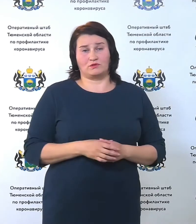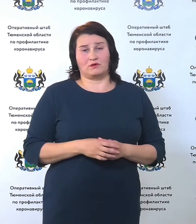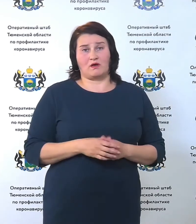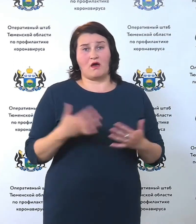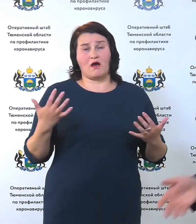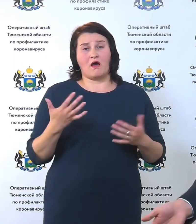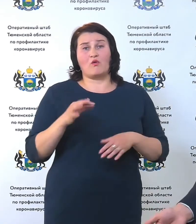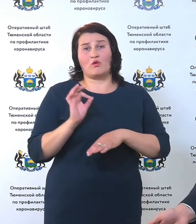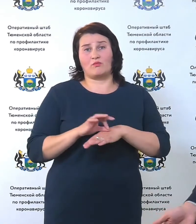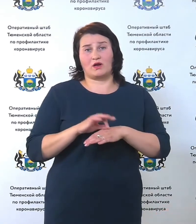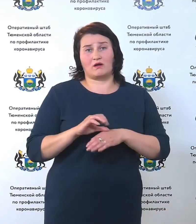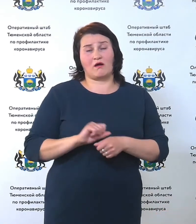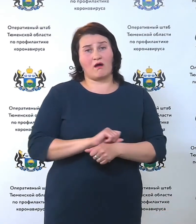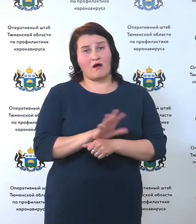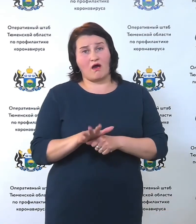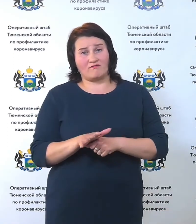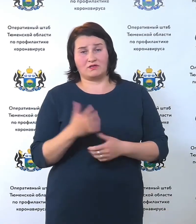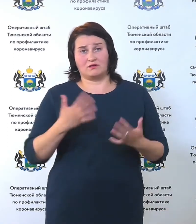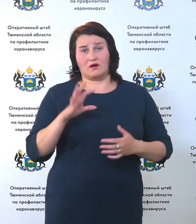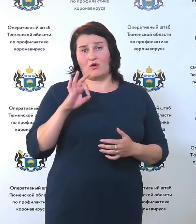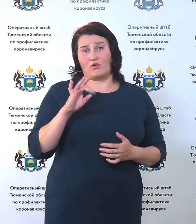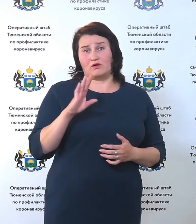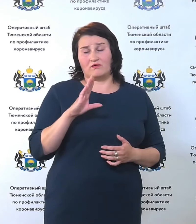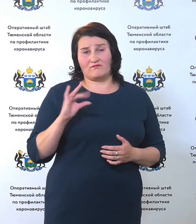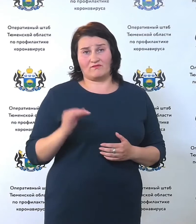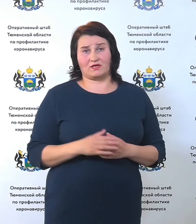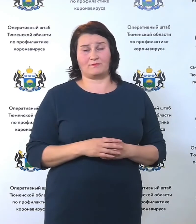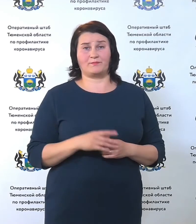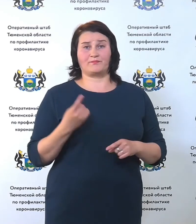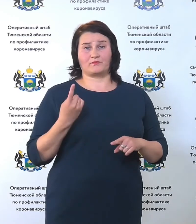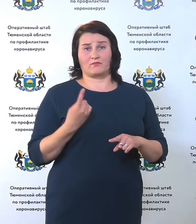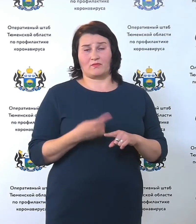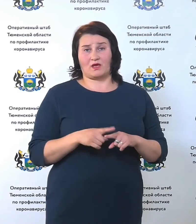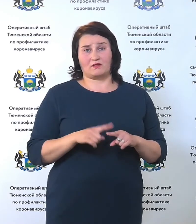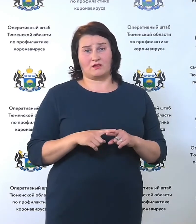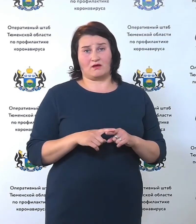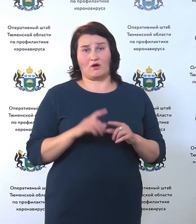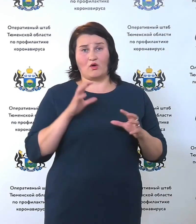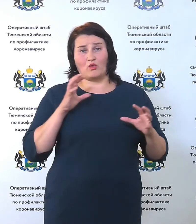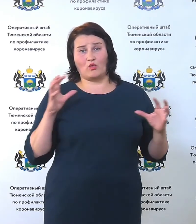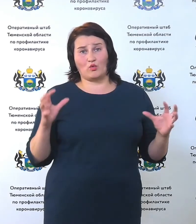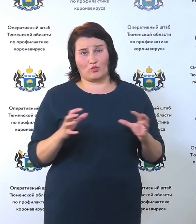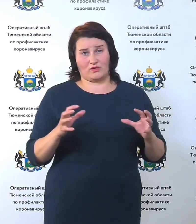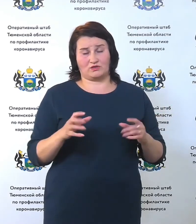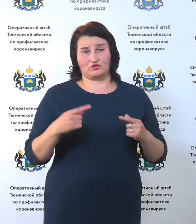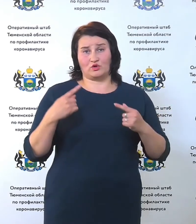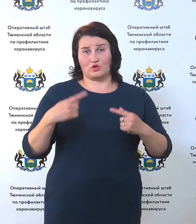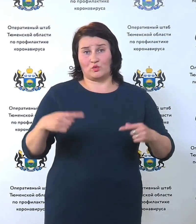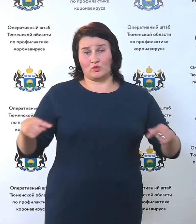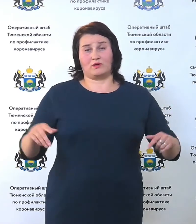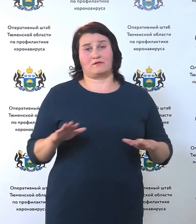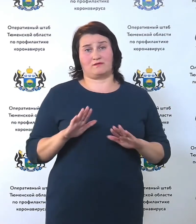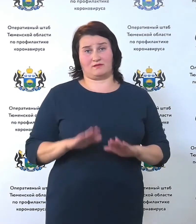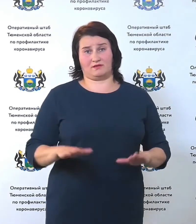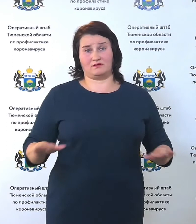ковид это или просто сезонное заболевание. Но это как минимум убережёт остальных ребят вот